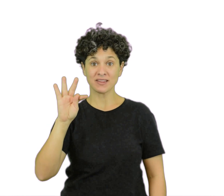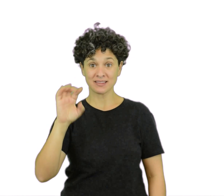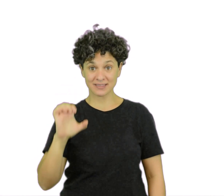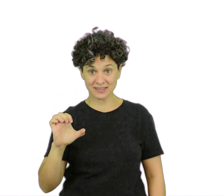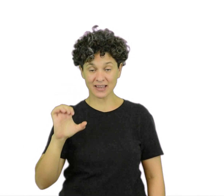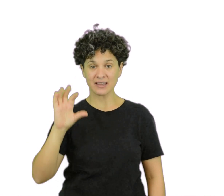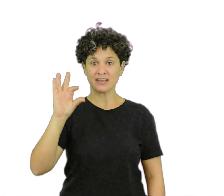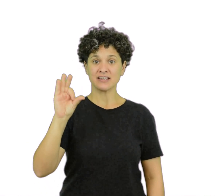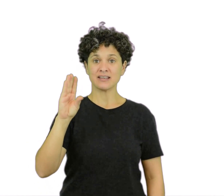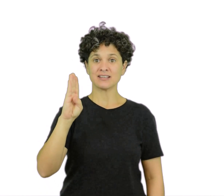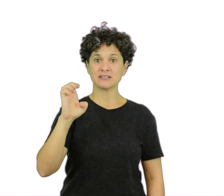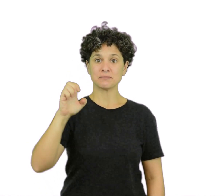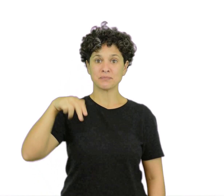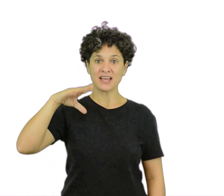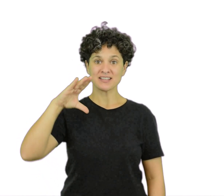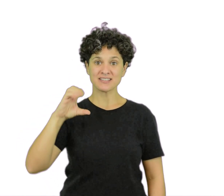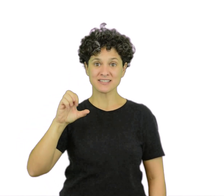Talcad Parsons